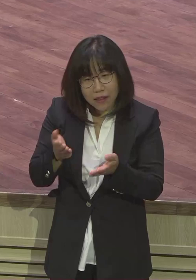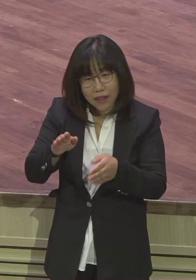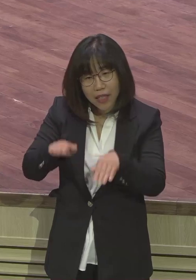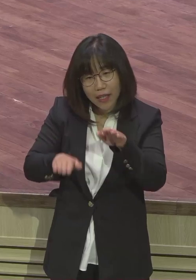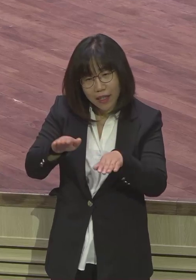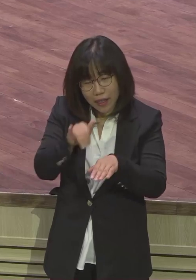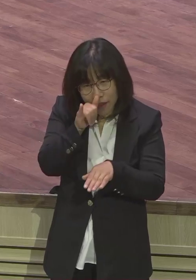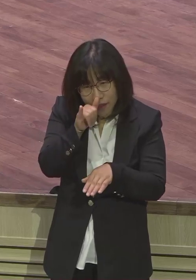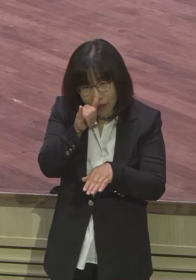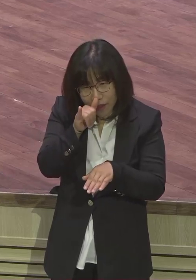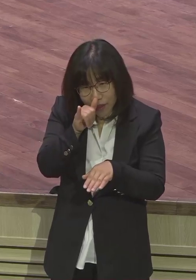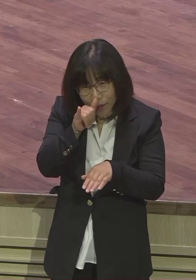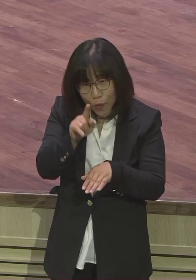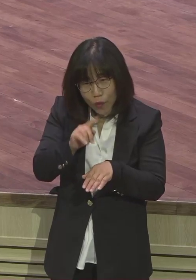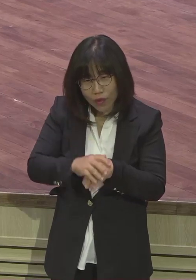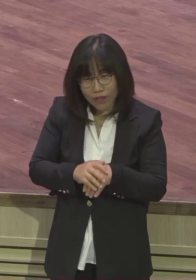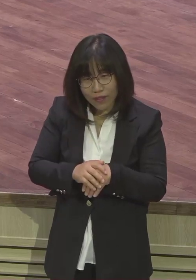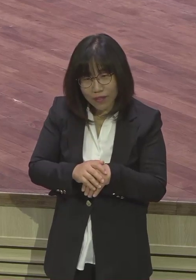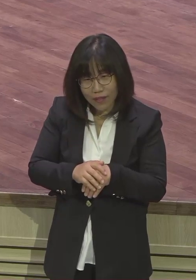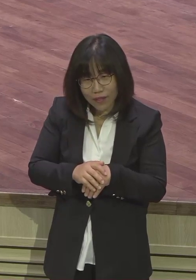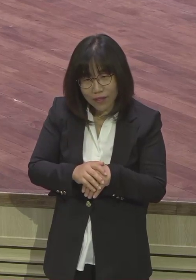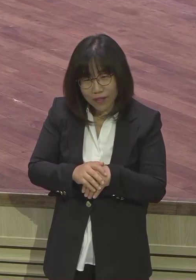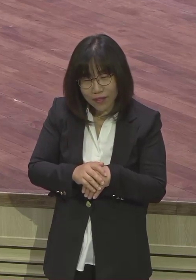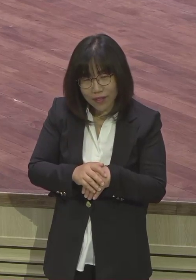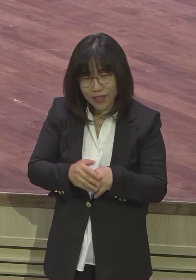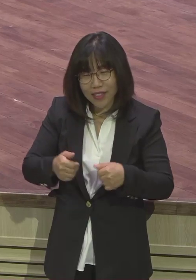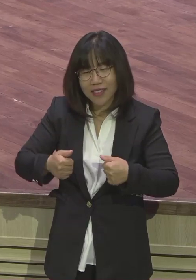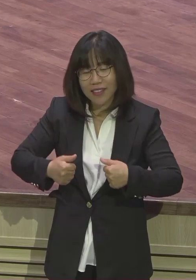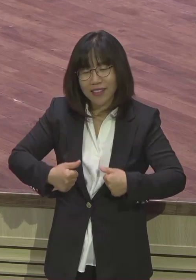쌍둥이에요 쌍둥이 나이 차이 없어요